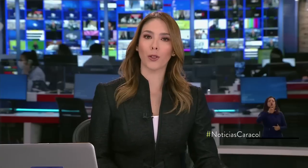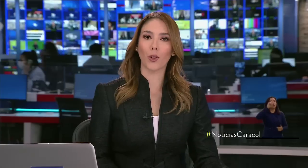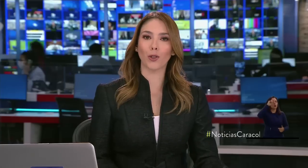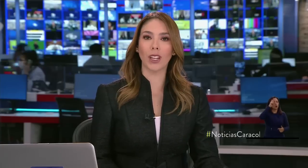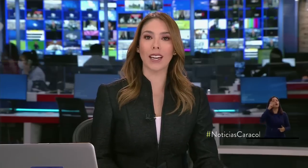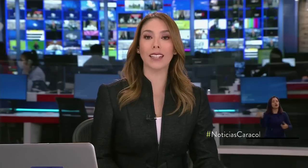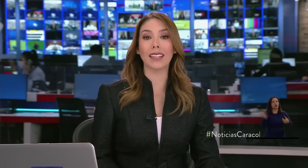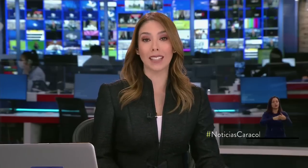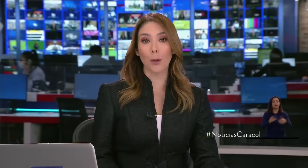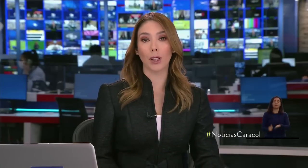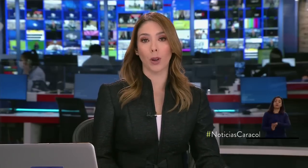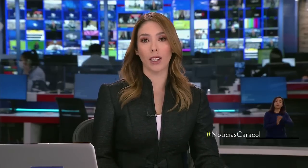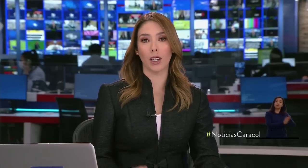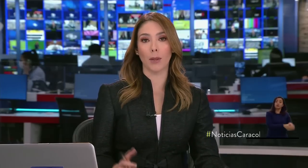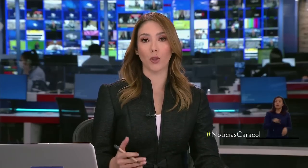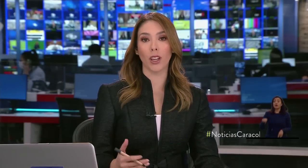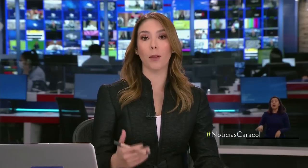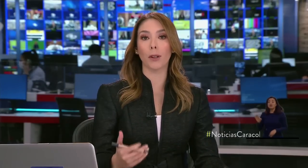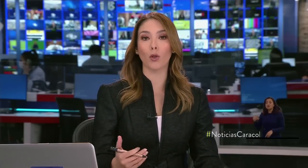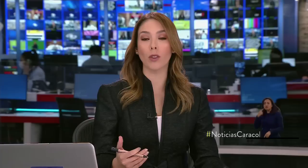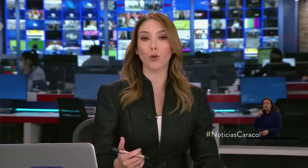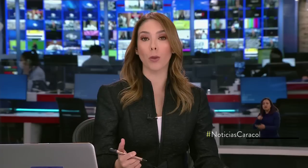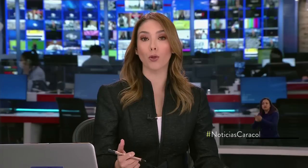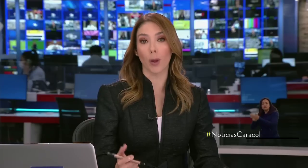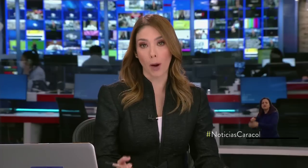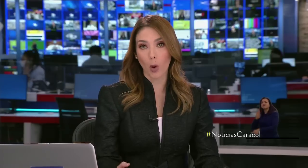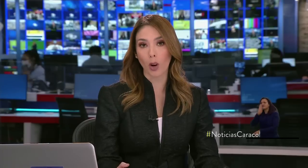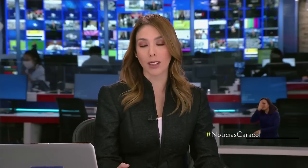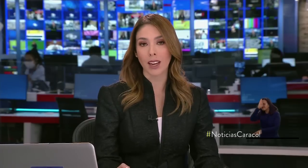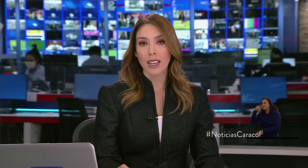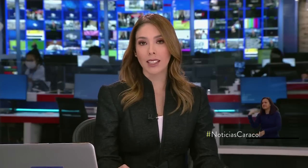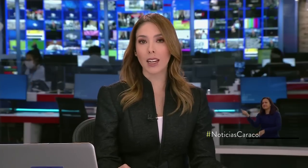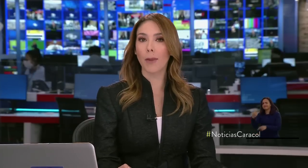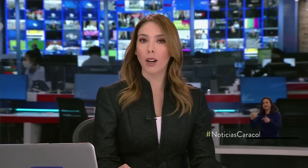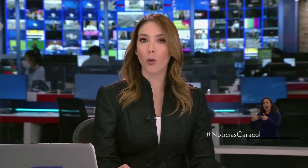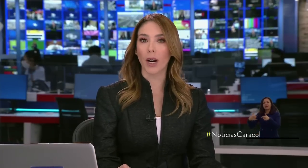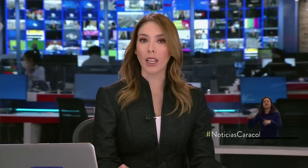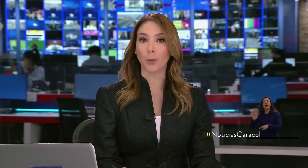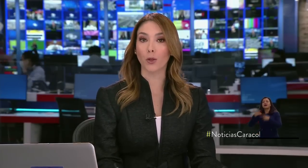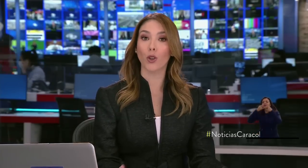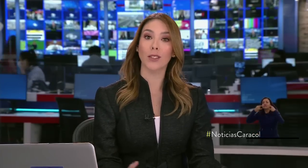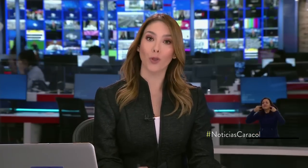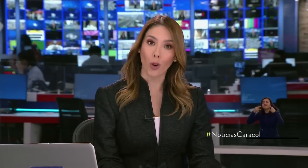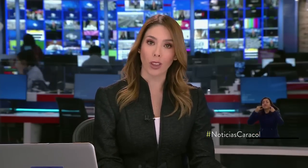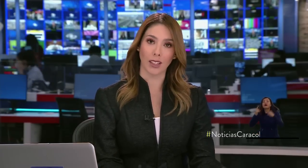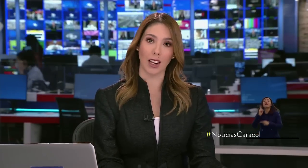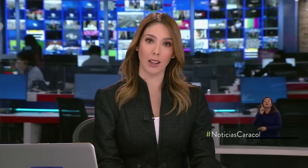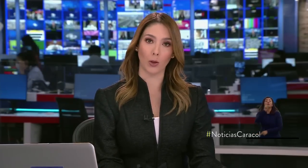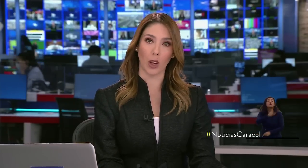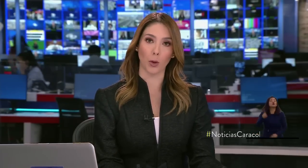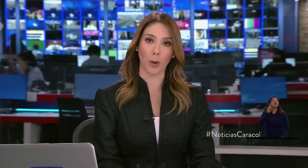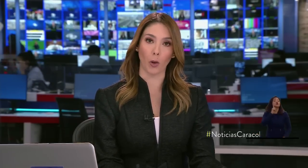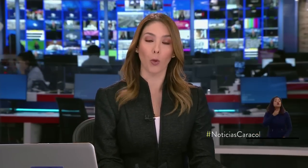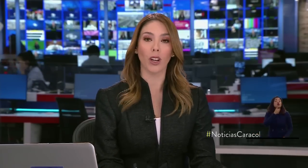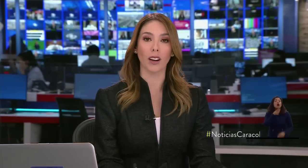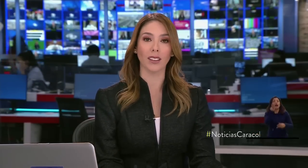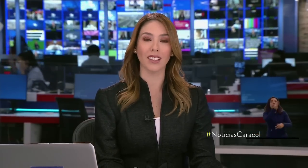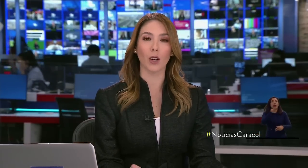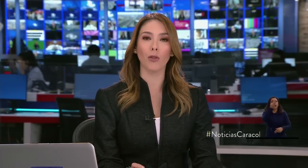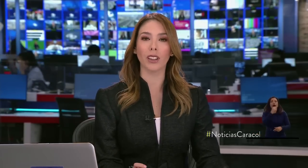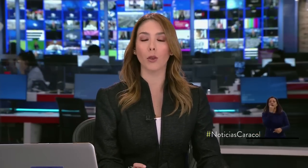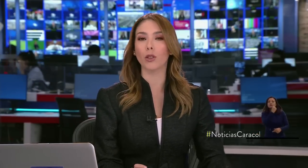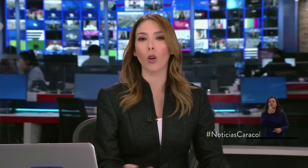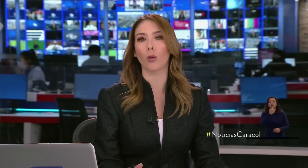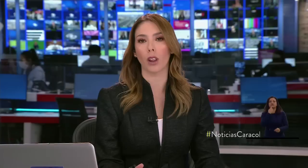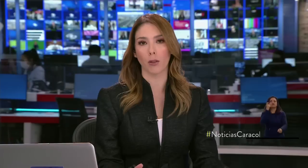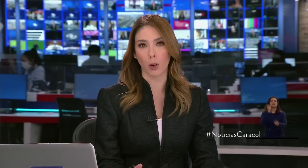Por estos días es habitual que la mayoría de personas usemos tapabocas, sin embargo para las personas sordas que leen los labios para comunicarse